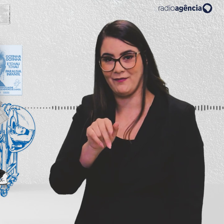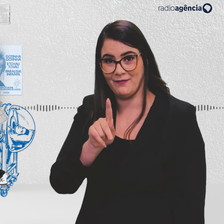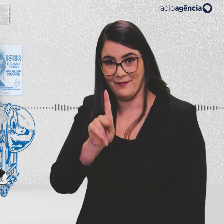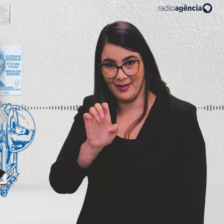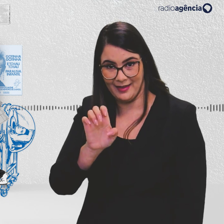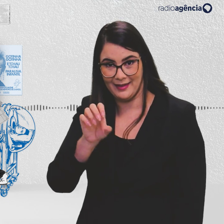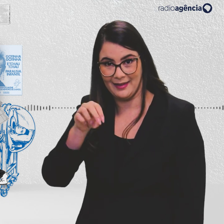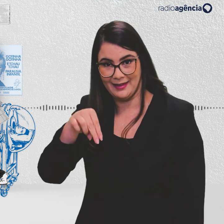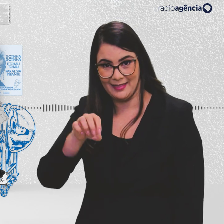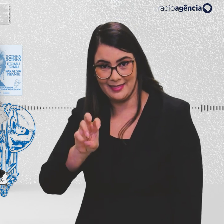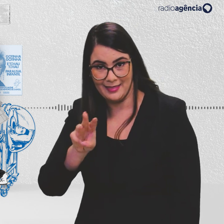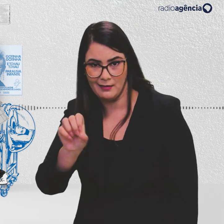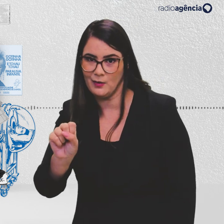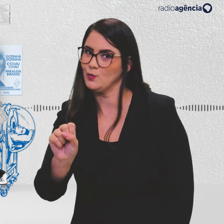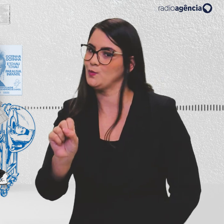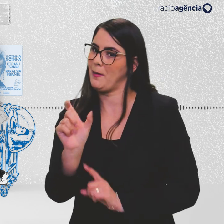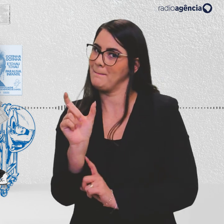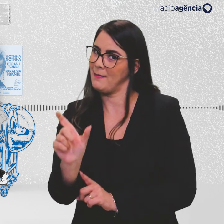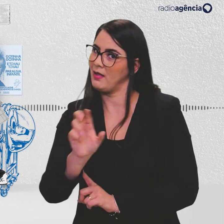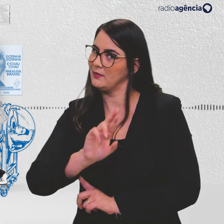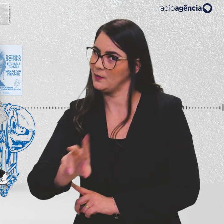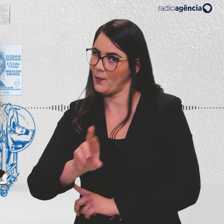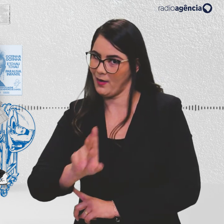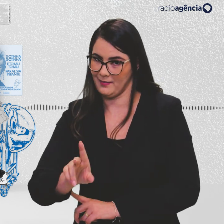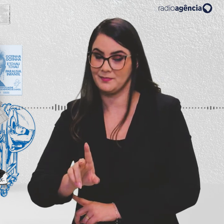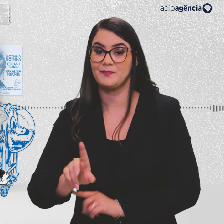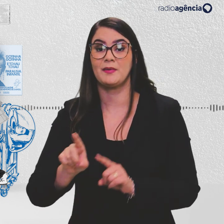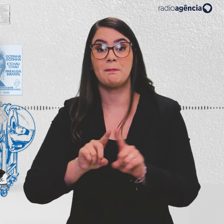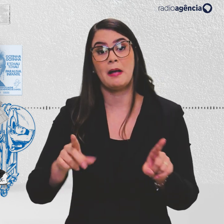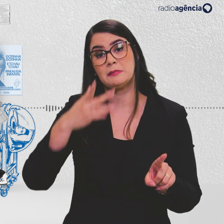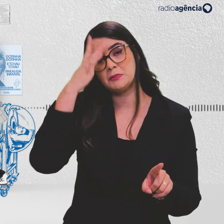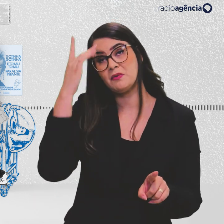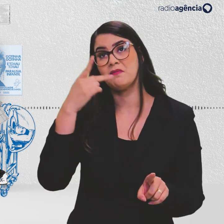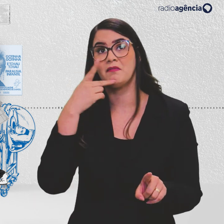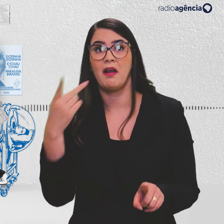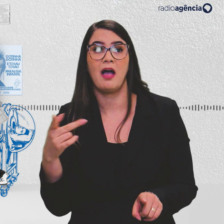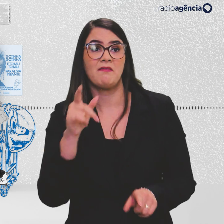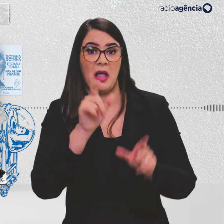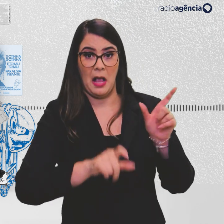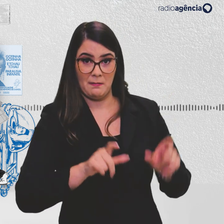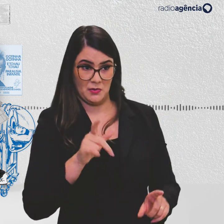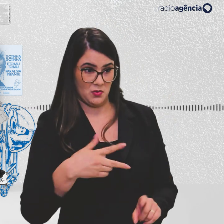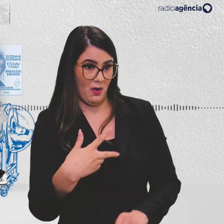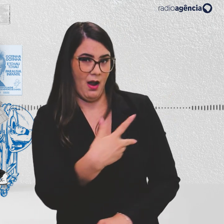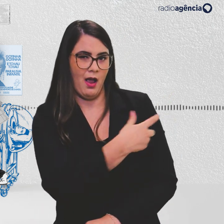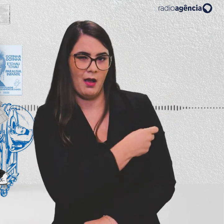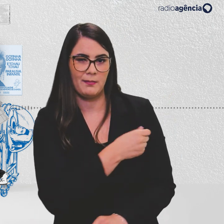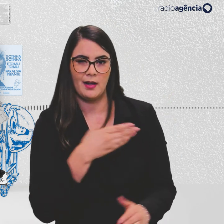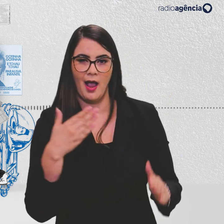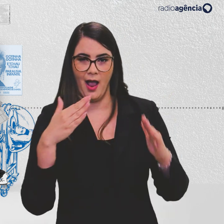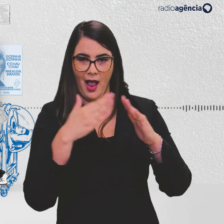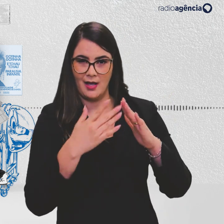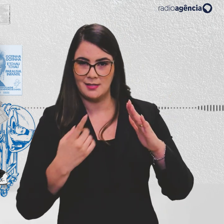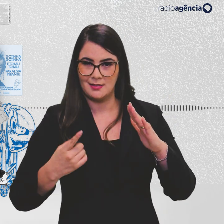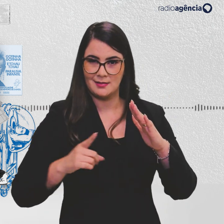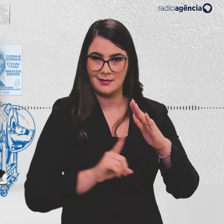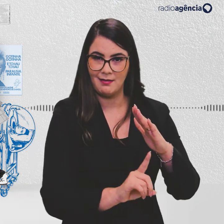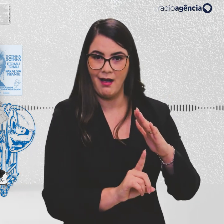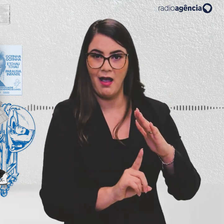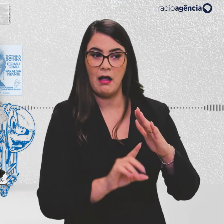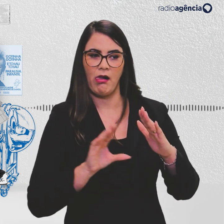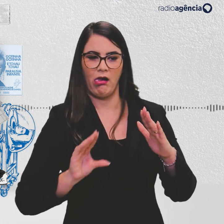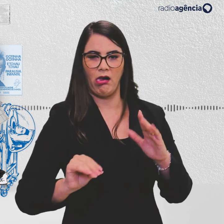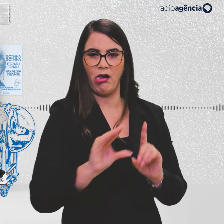estivesse longe de ser inventado. Algumas pessoas diziam, por exemplo, que os vacinadores molestariam as mulheres ao